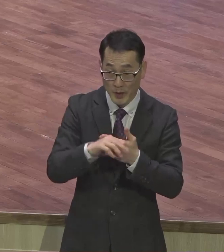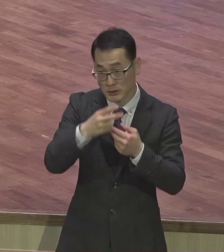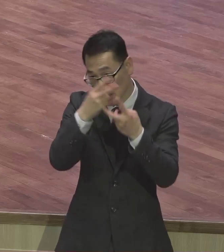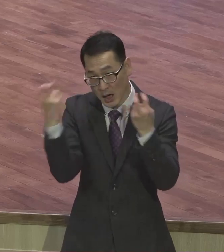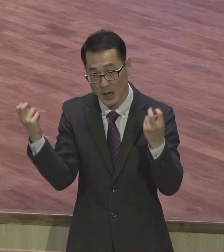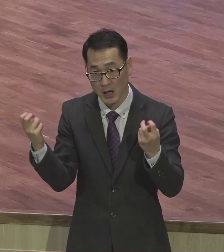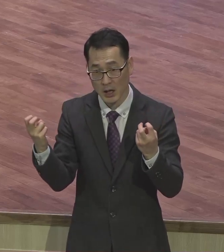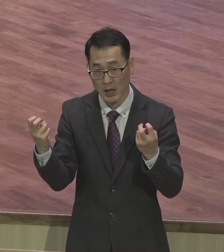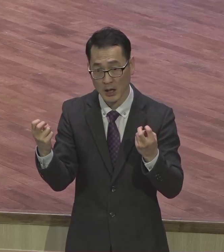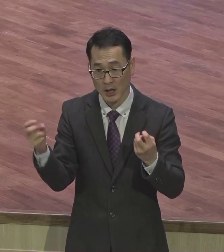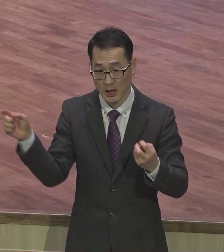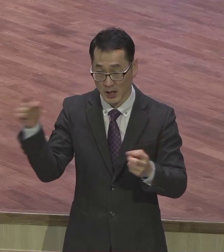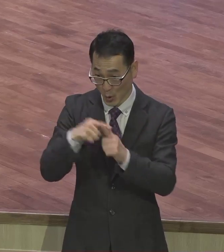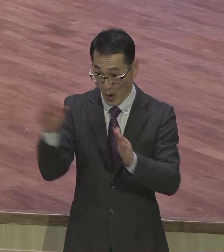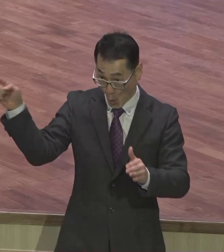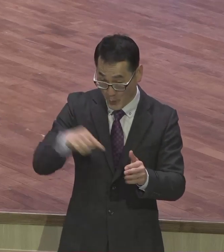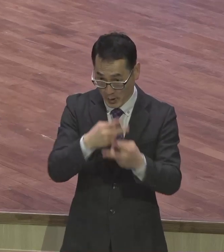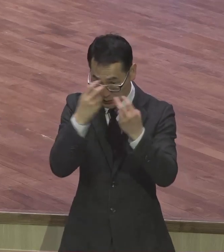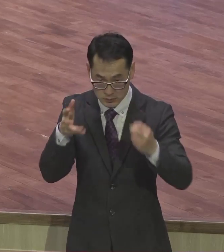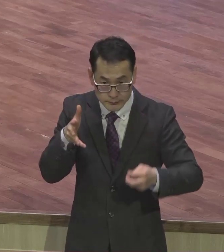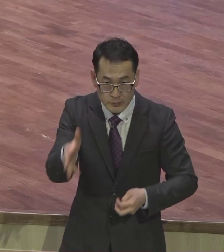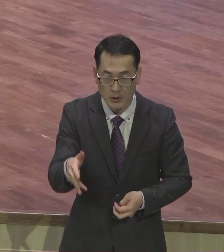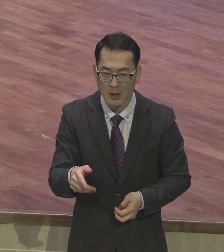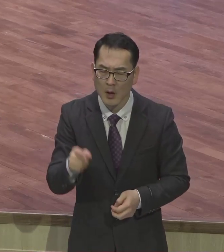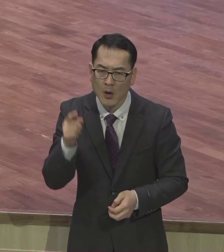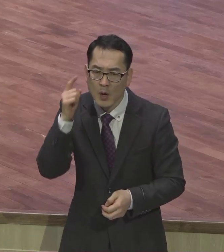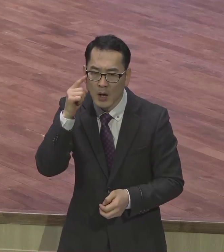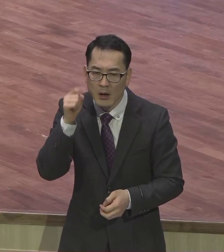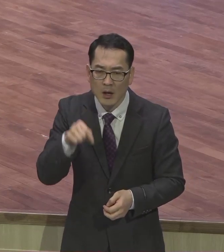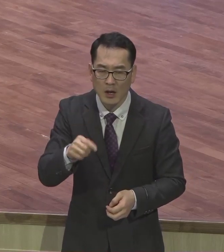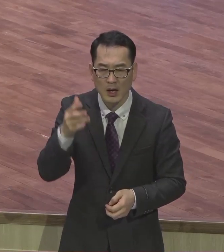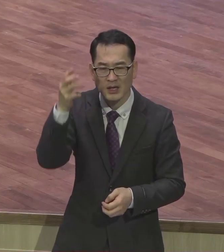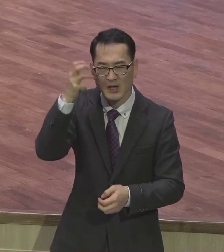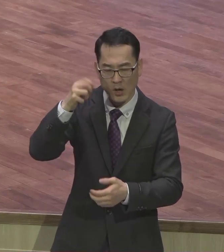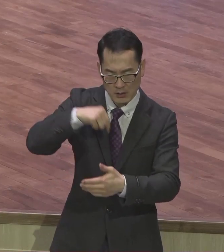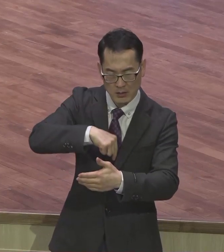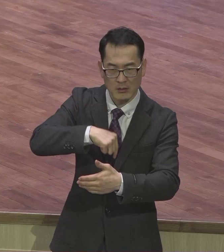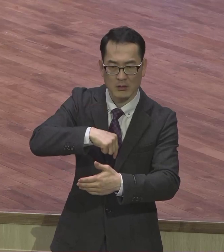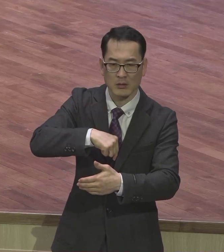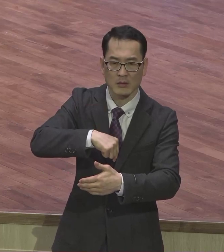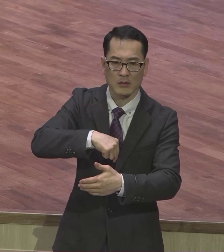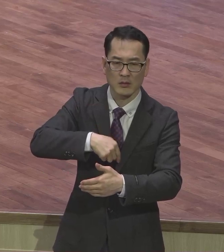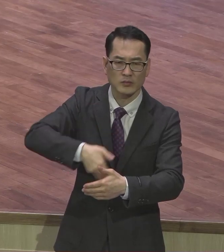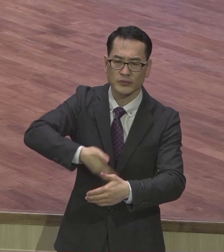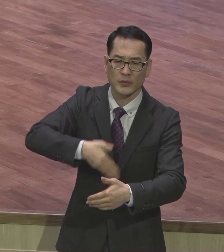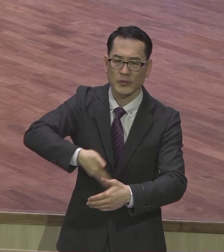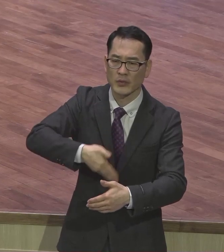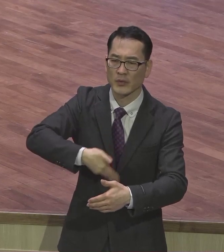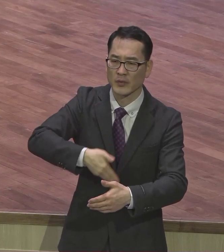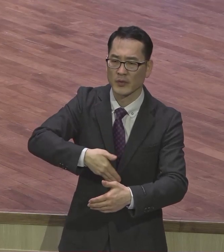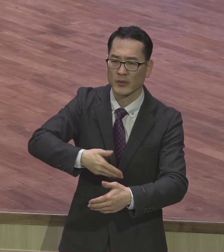상태가 예수님 앉아나 보세요 계속 졸다 갑니다 왜 하나도 못 알아 말하니까